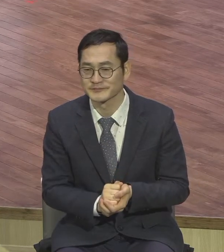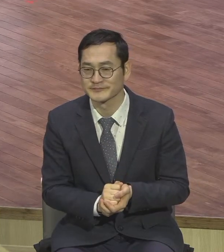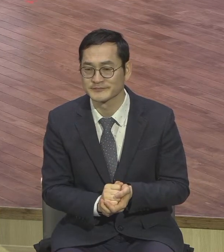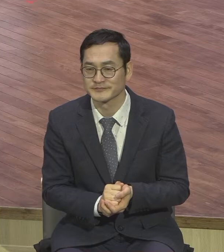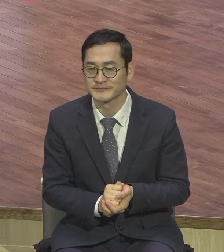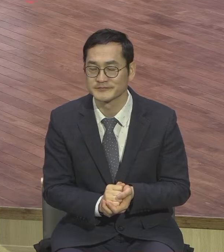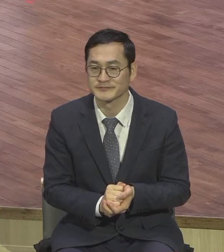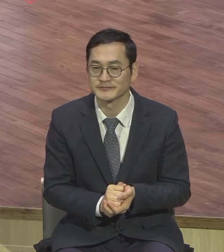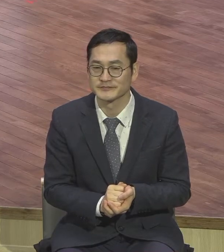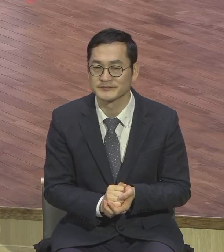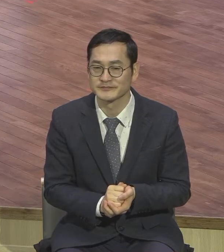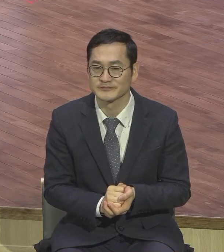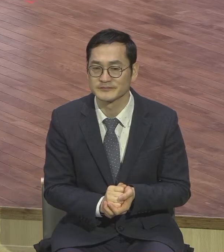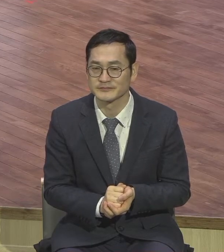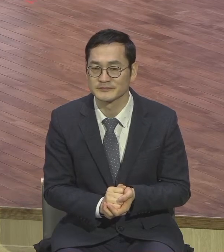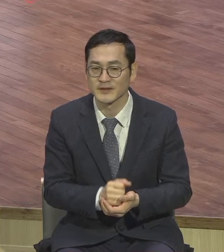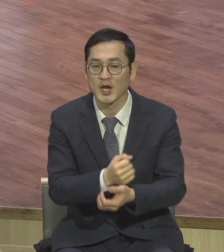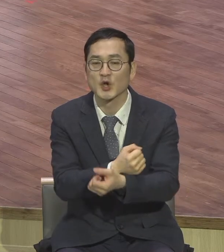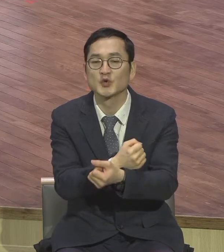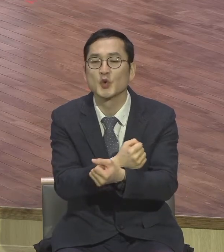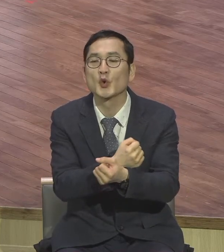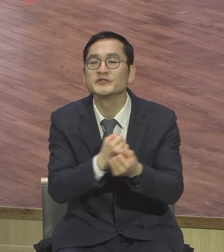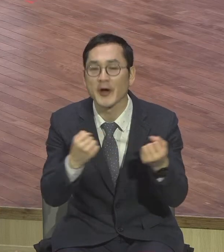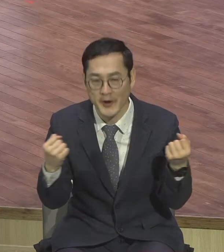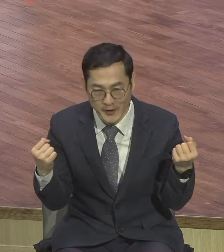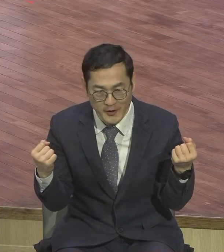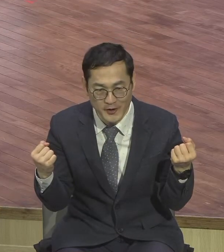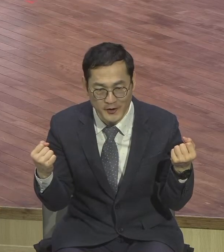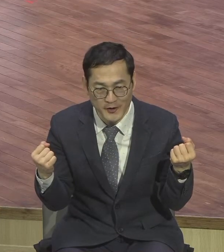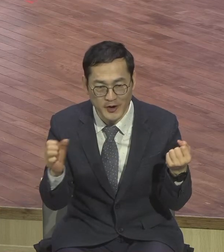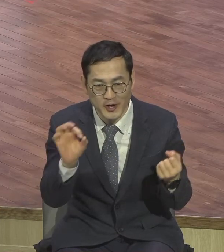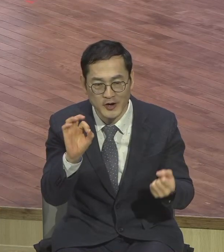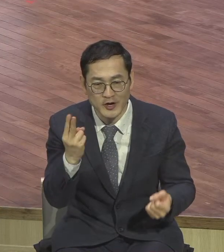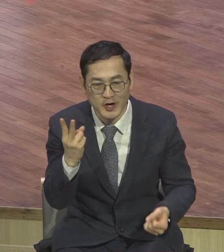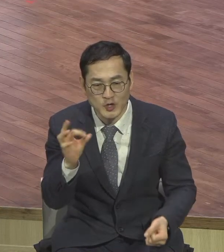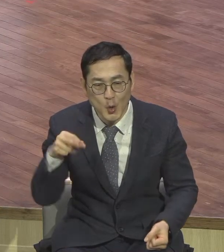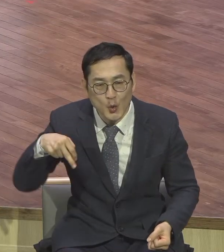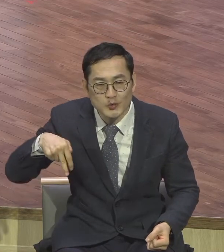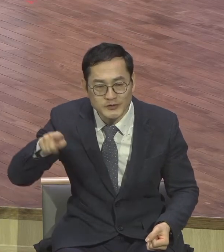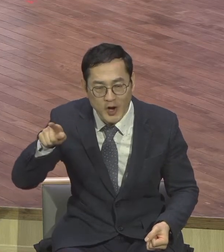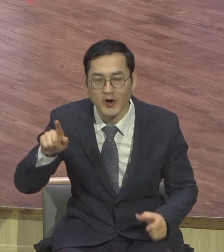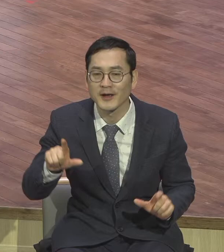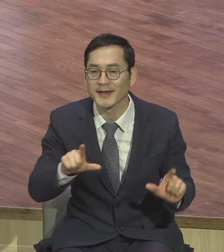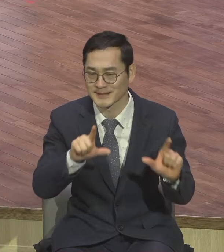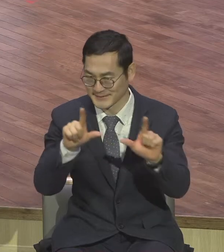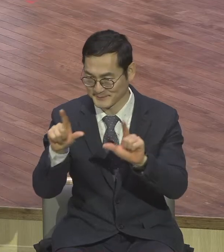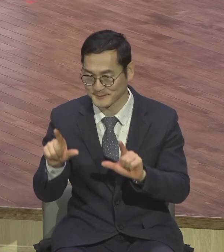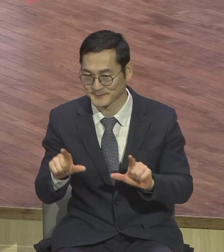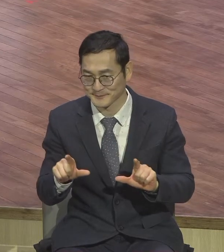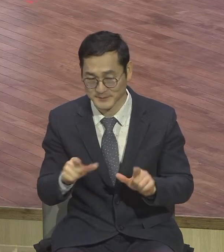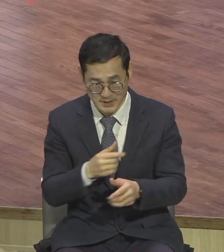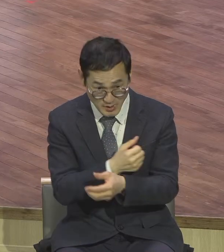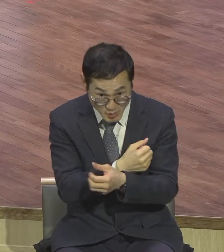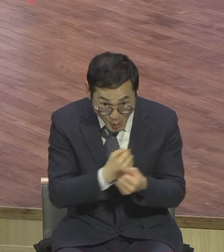용서의 삶이에요. 용서한 삶. 그런데 이 용서를 실천하는 것은 쉽지 않습니다.